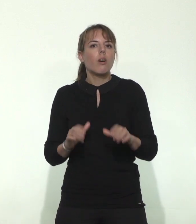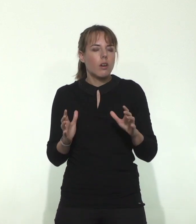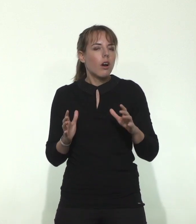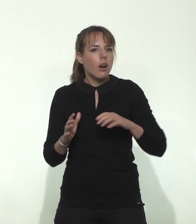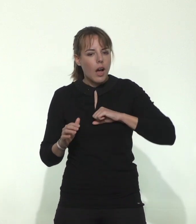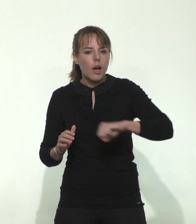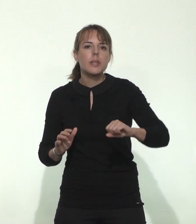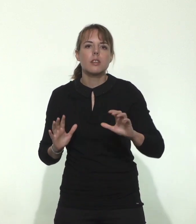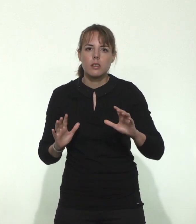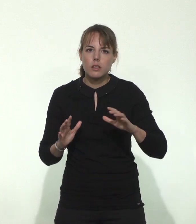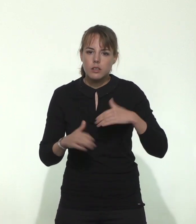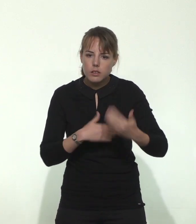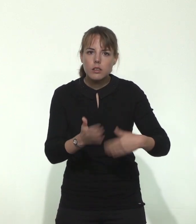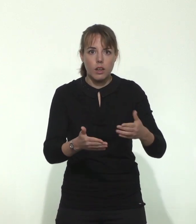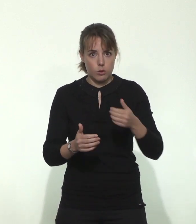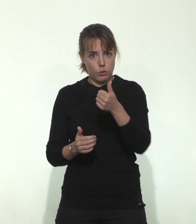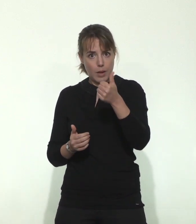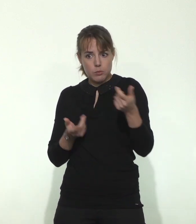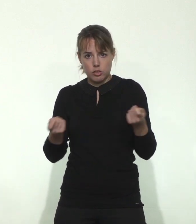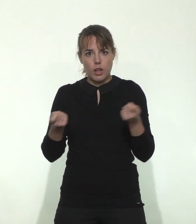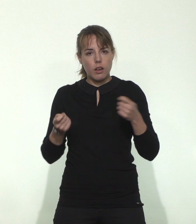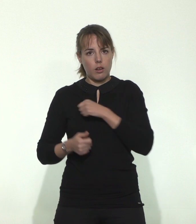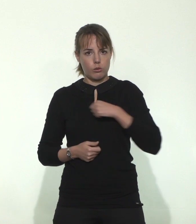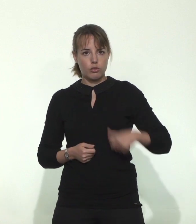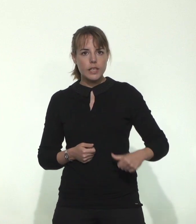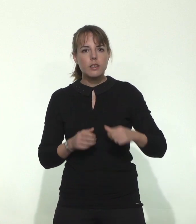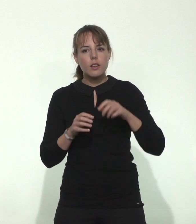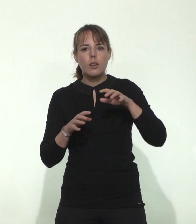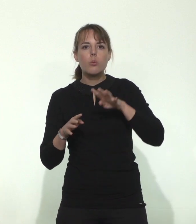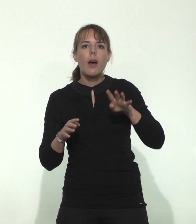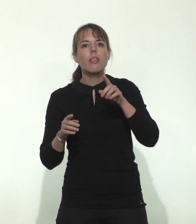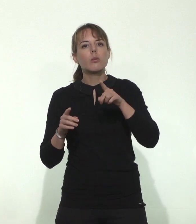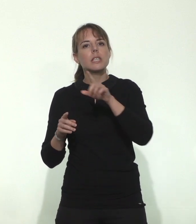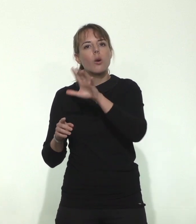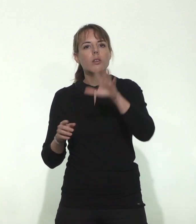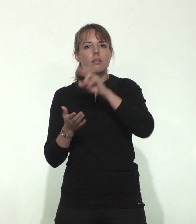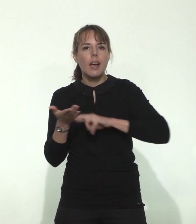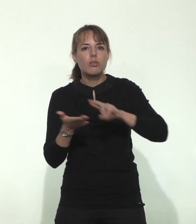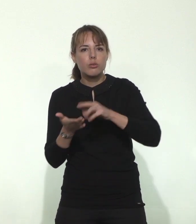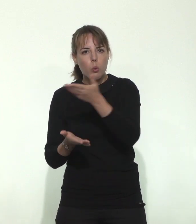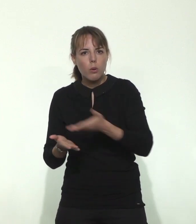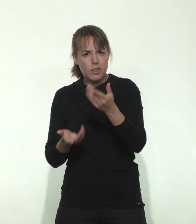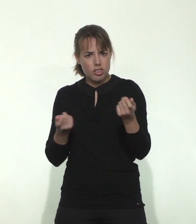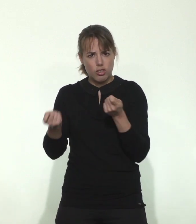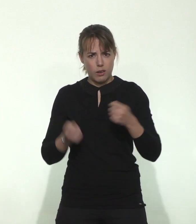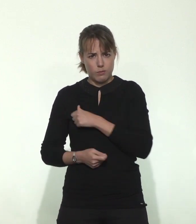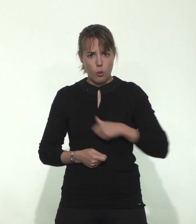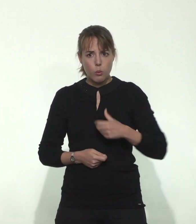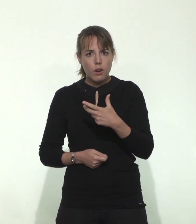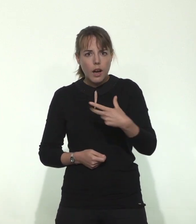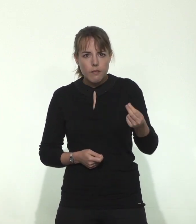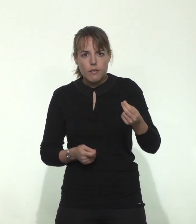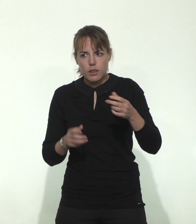et que les autorités chinoises ont géré une épidémie très sévère à Wuhan et dans le Hubei, et que donc nous ne disposions pas d'informations dont